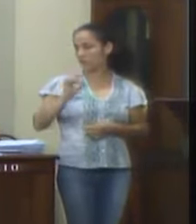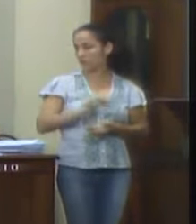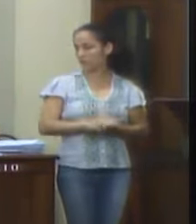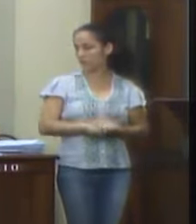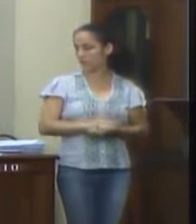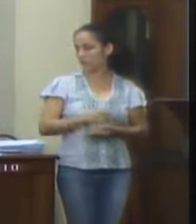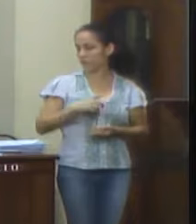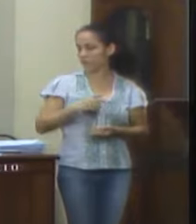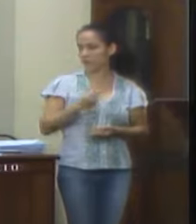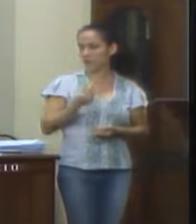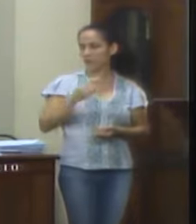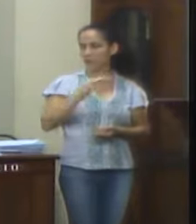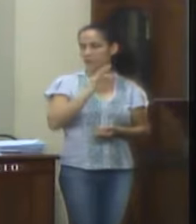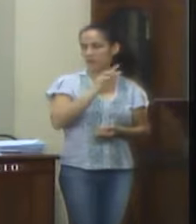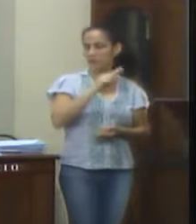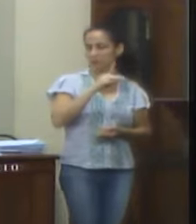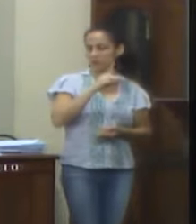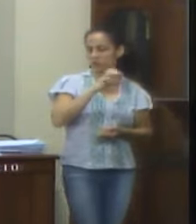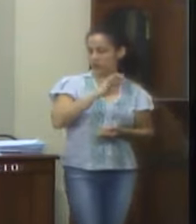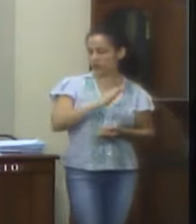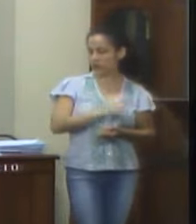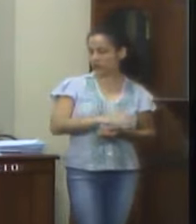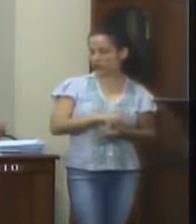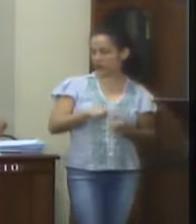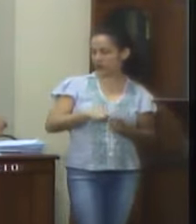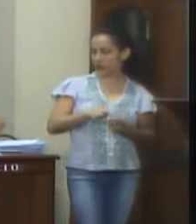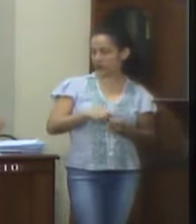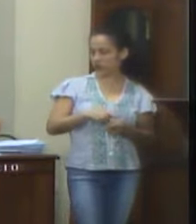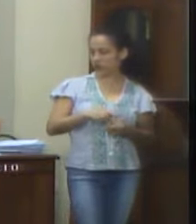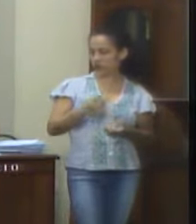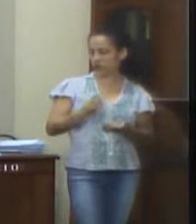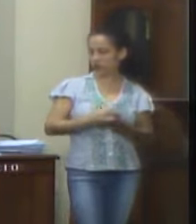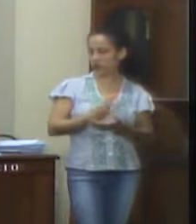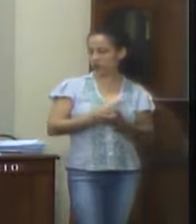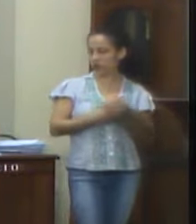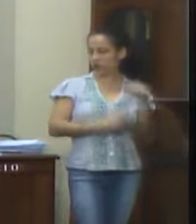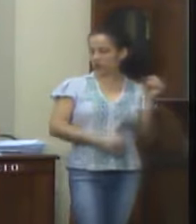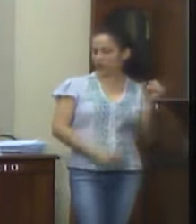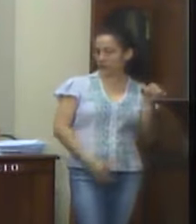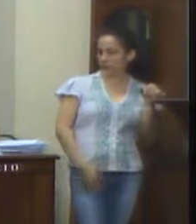gastos com o Fundeb, elidindo a presente irregularidade.